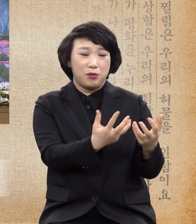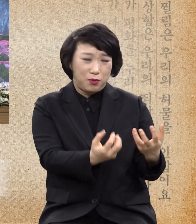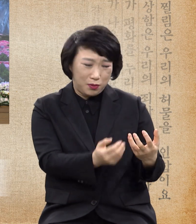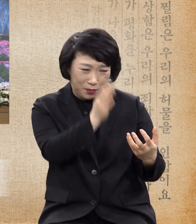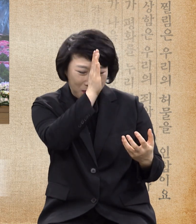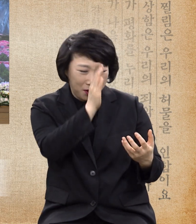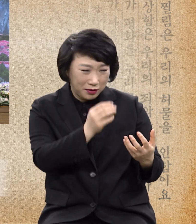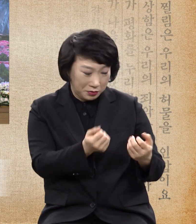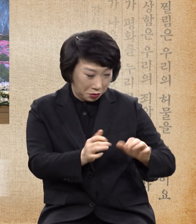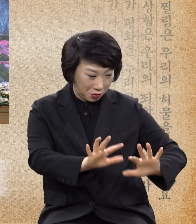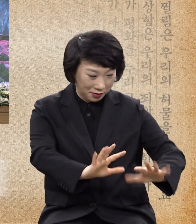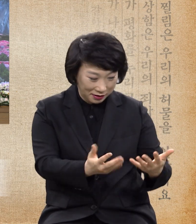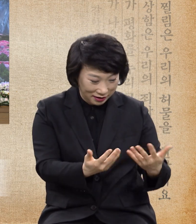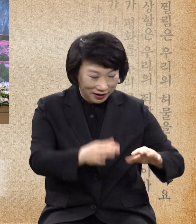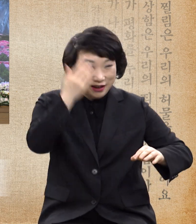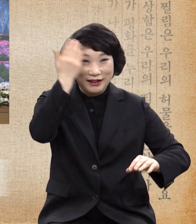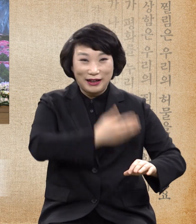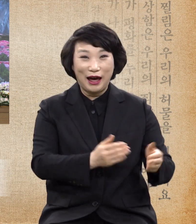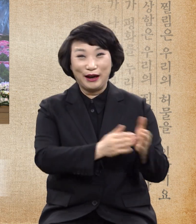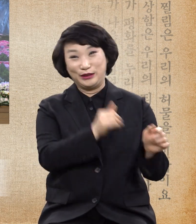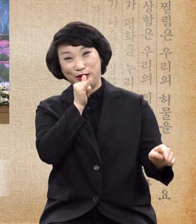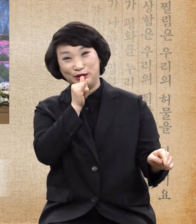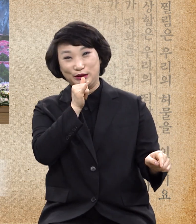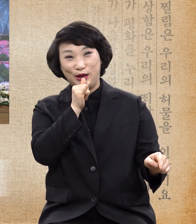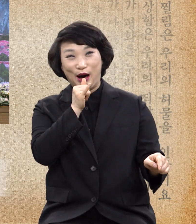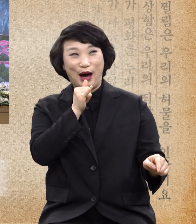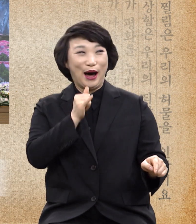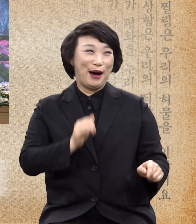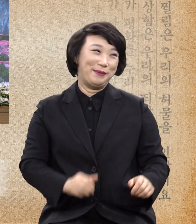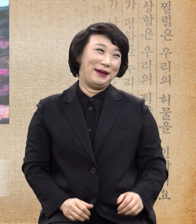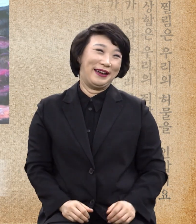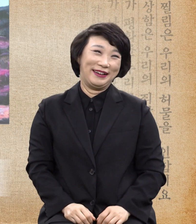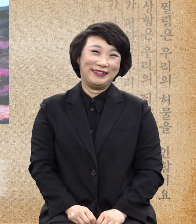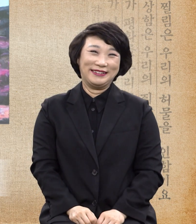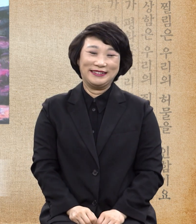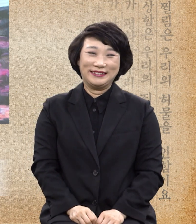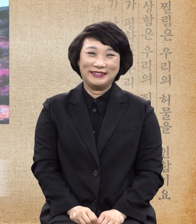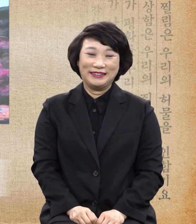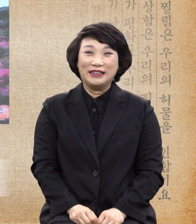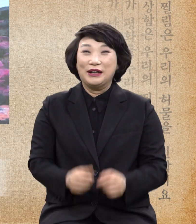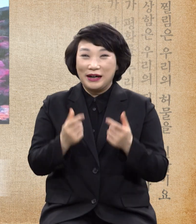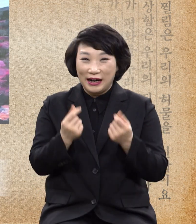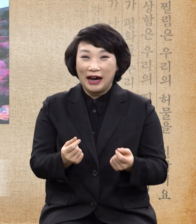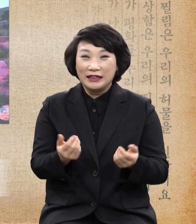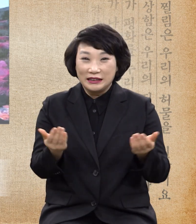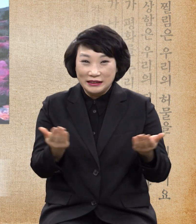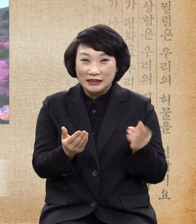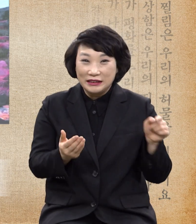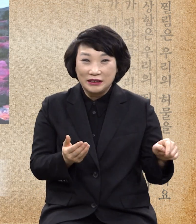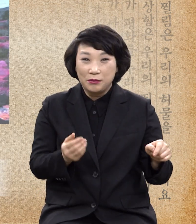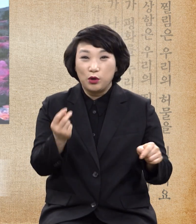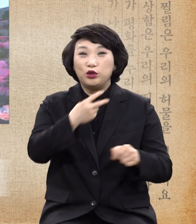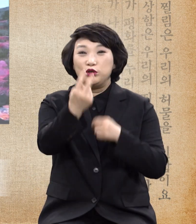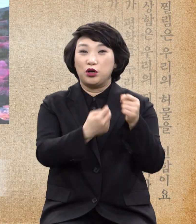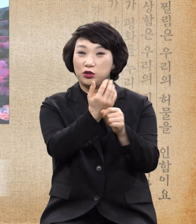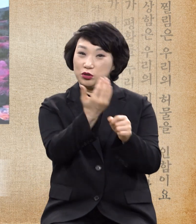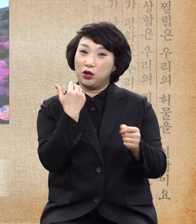문등병이 깨끗하여 진지라 아멘 이와 같은 사실은 2000년 전에 기록된